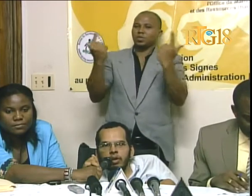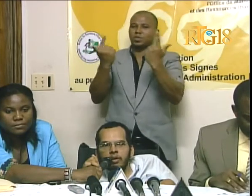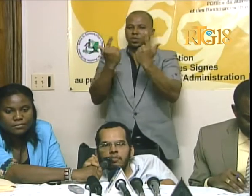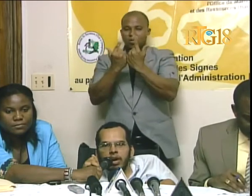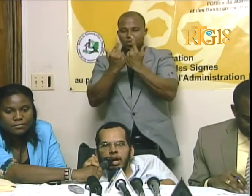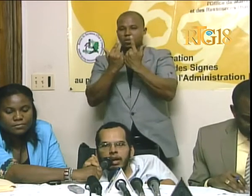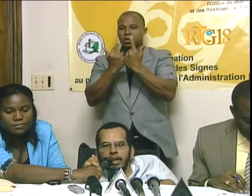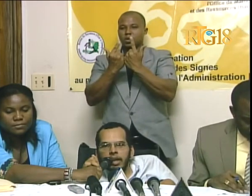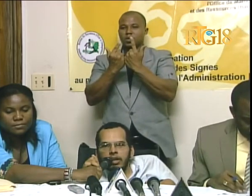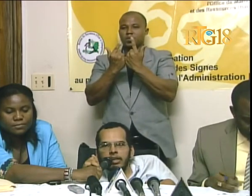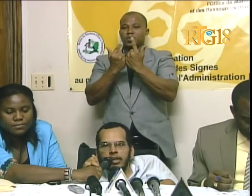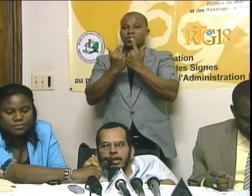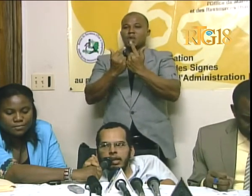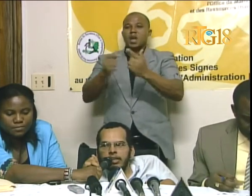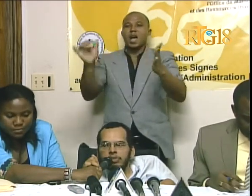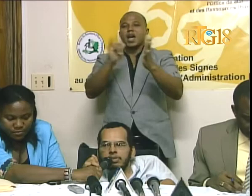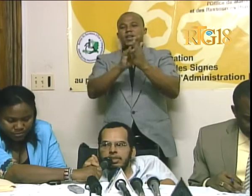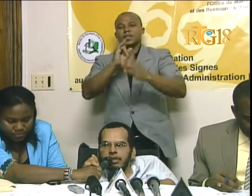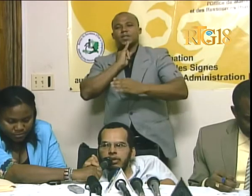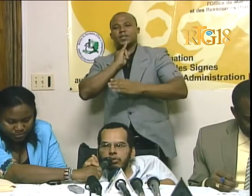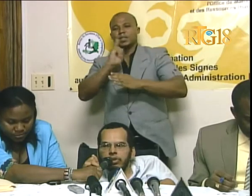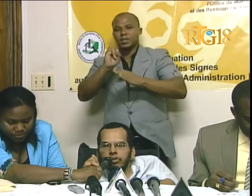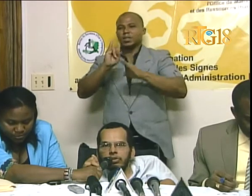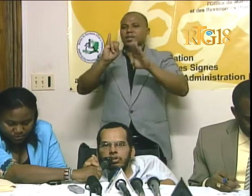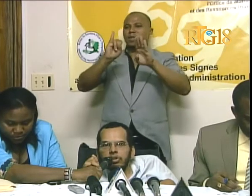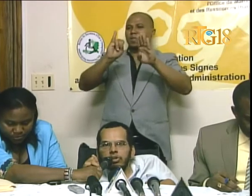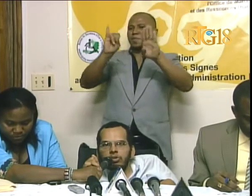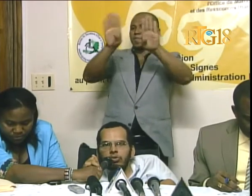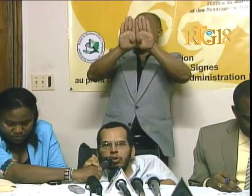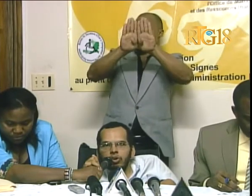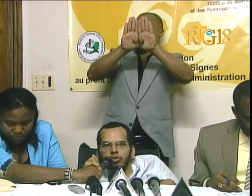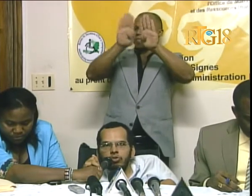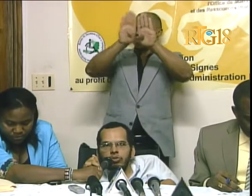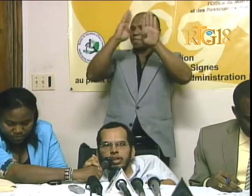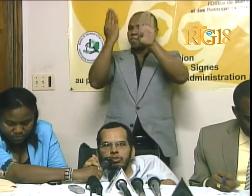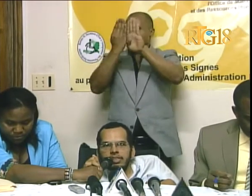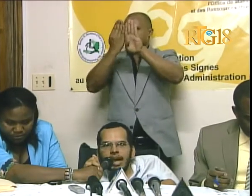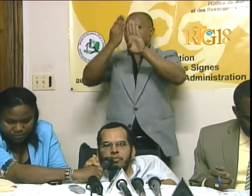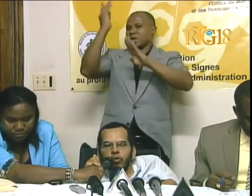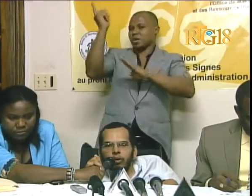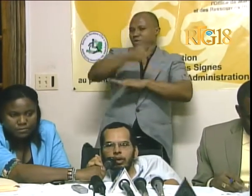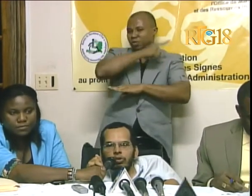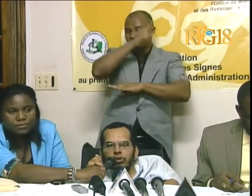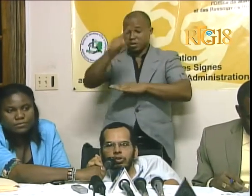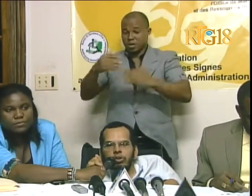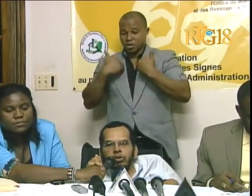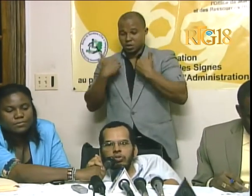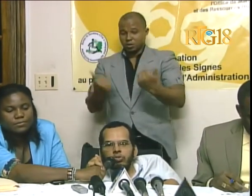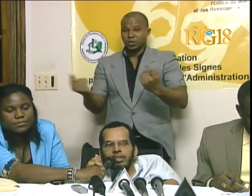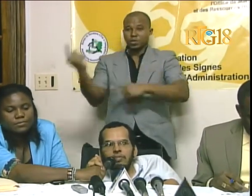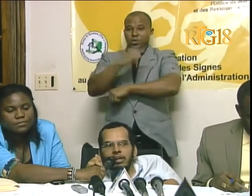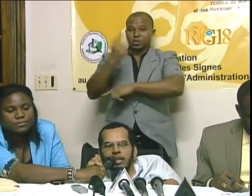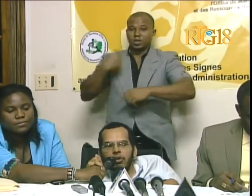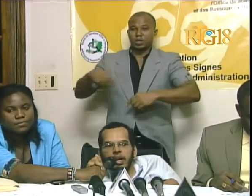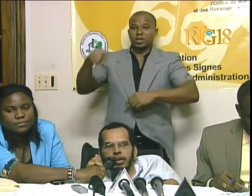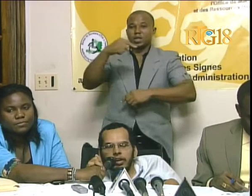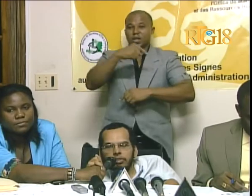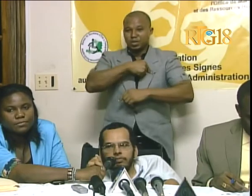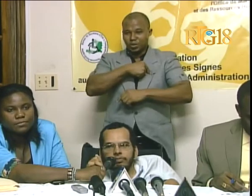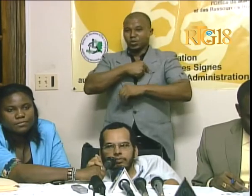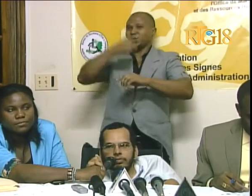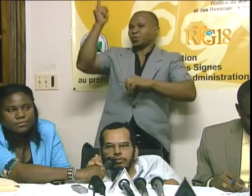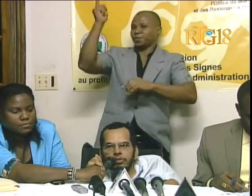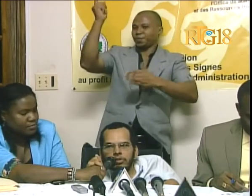puto bariyer ki gen nan sosyete nou. Dok, jounen jodia mou kwe ke nou demantle yon